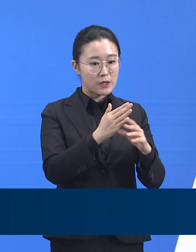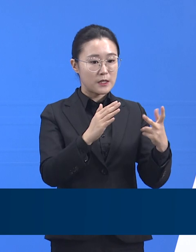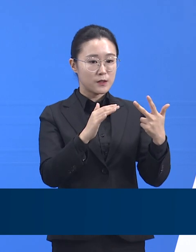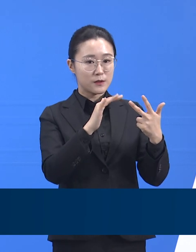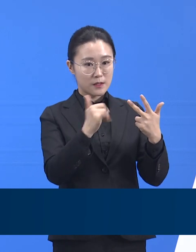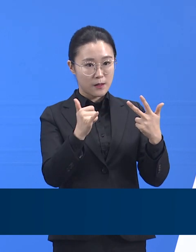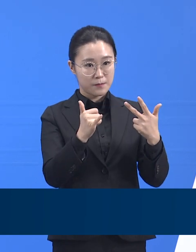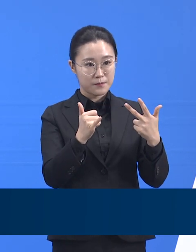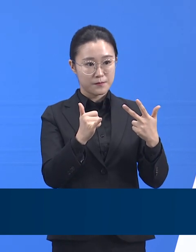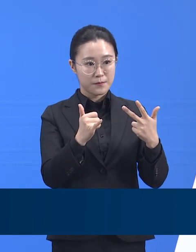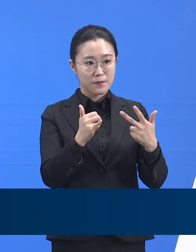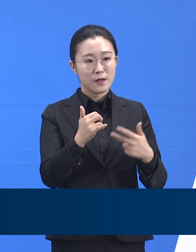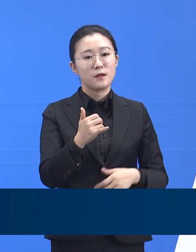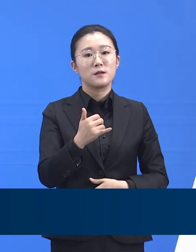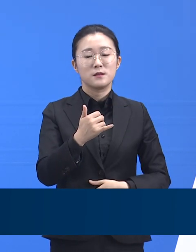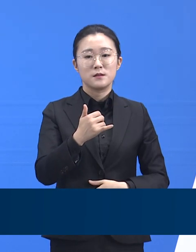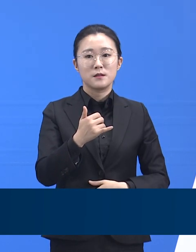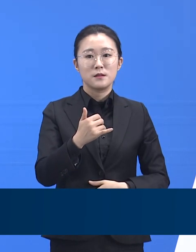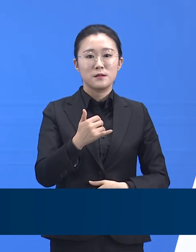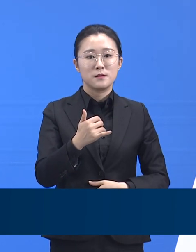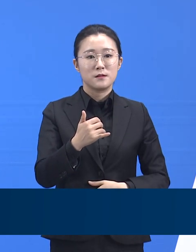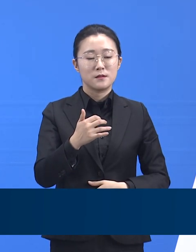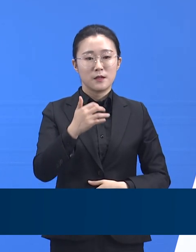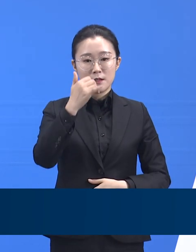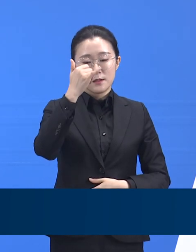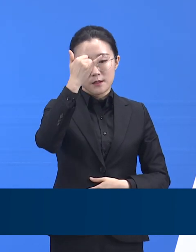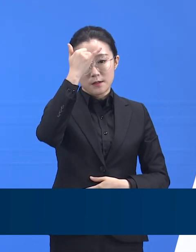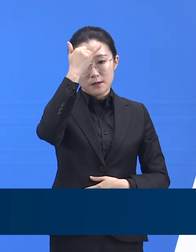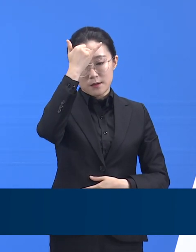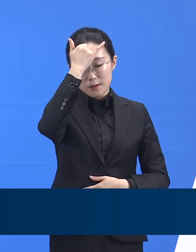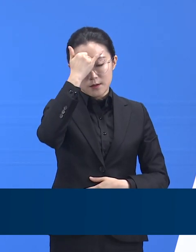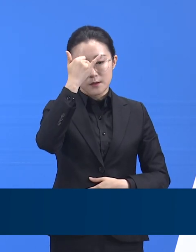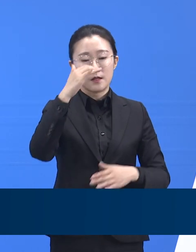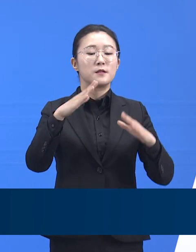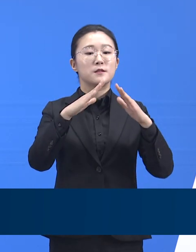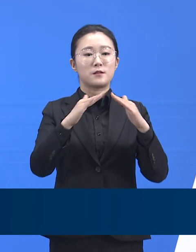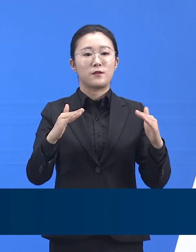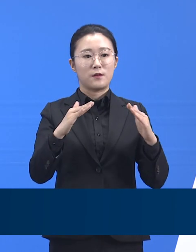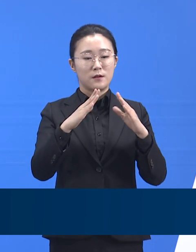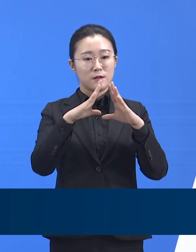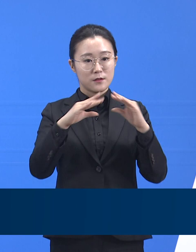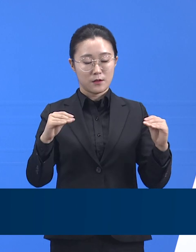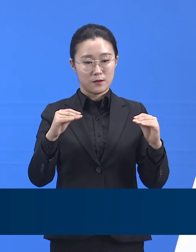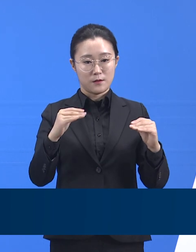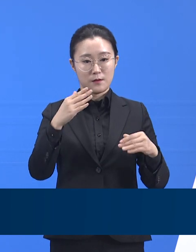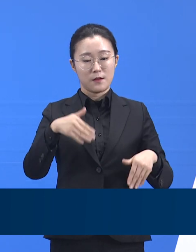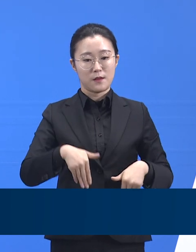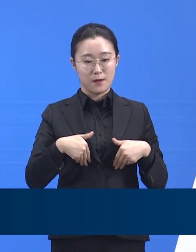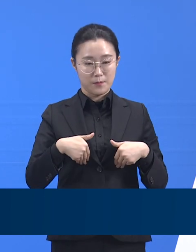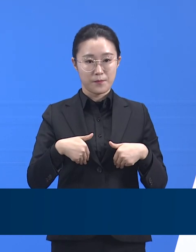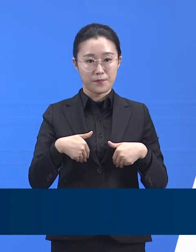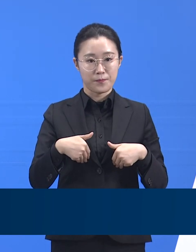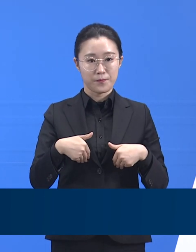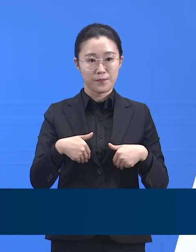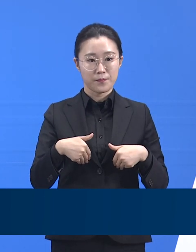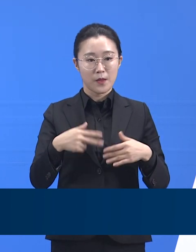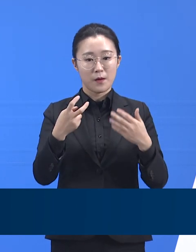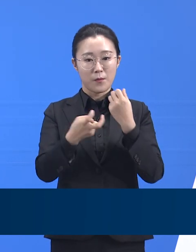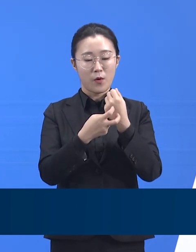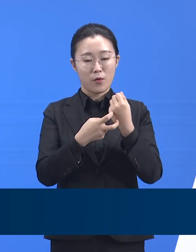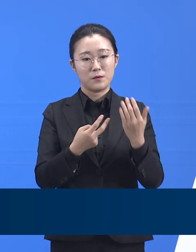측에서 먼저 도움을 주시겠다는 고마운 연락이 왔습니다. 경기도의 어려운 상황에 손 내밀어 주신 전라남도